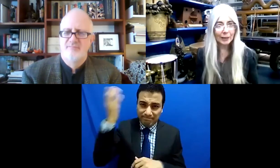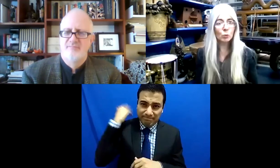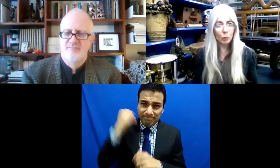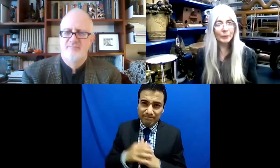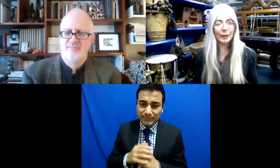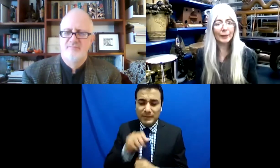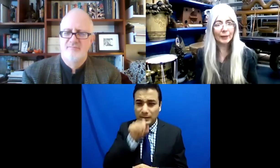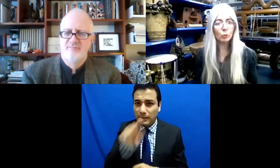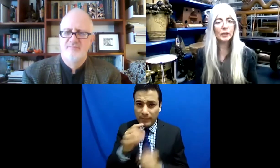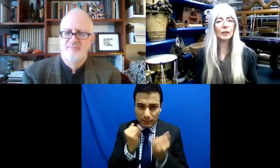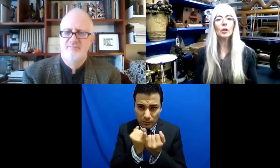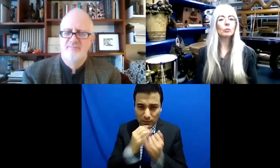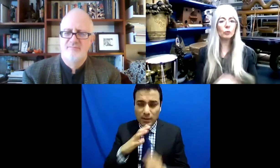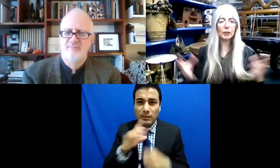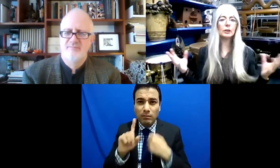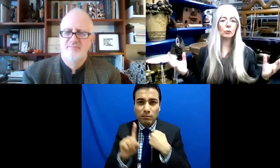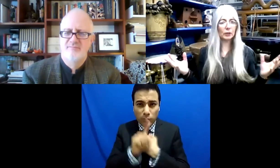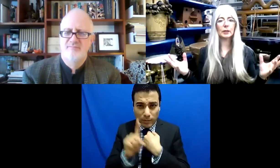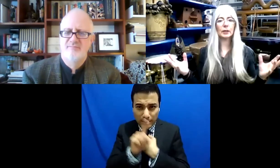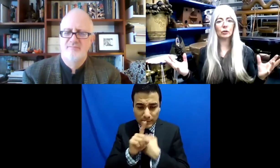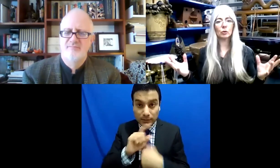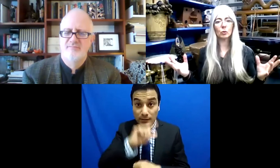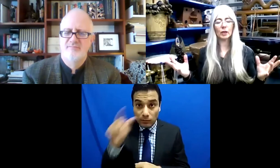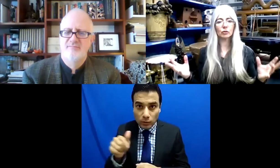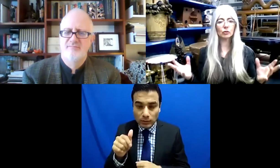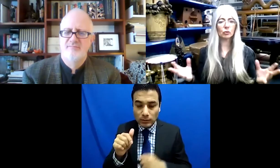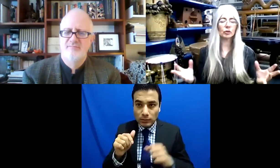retos y han cambiado el mundo,